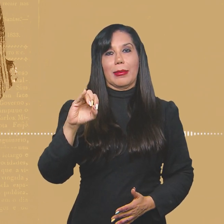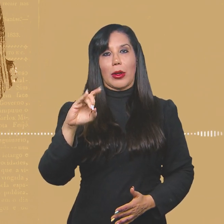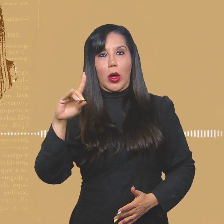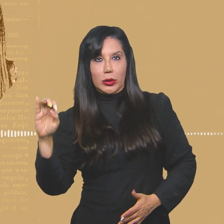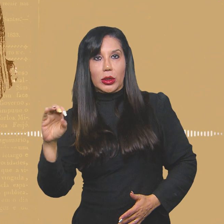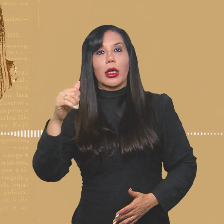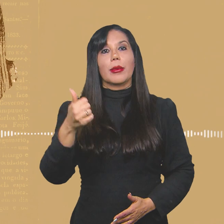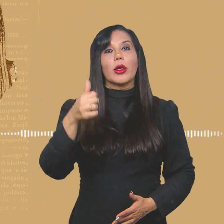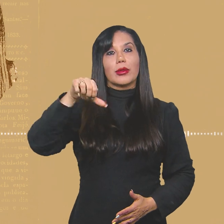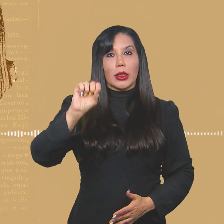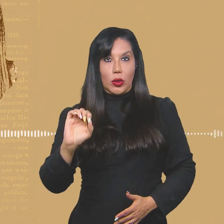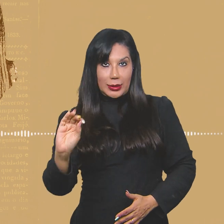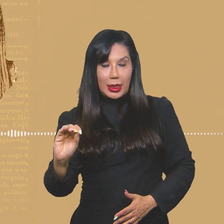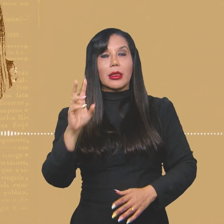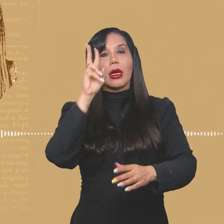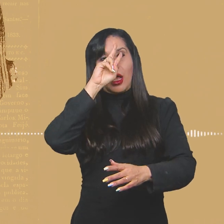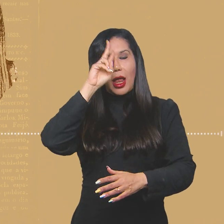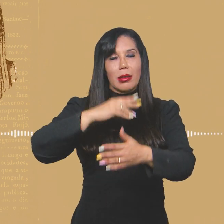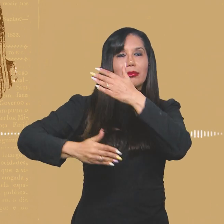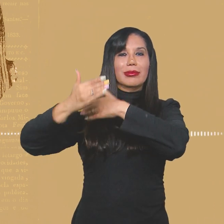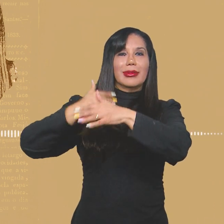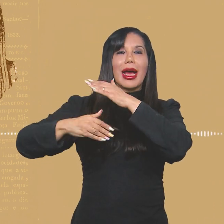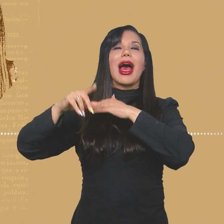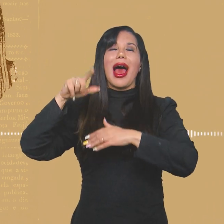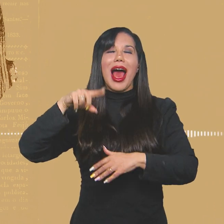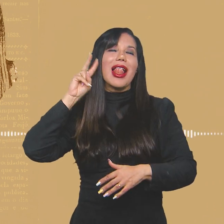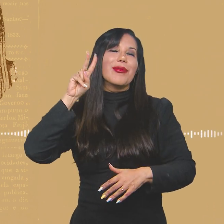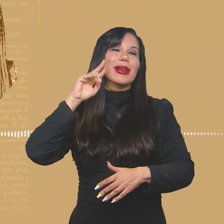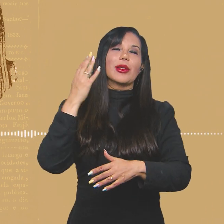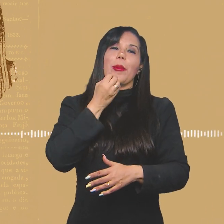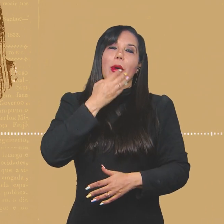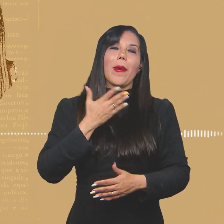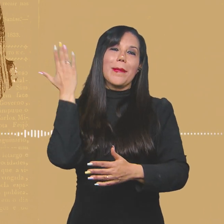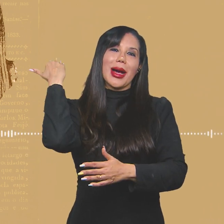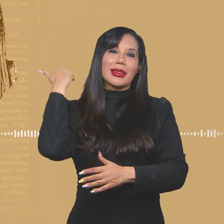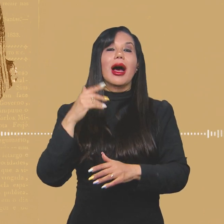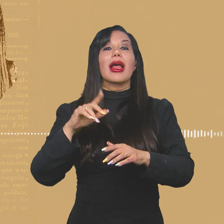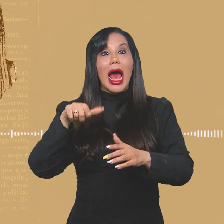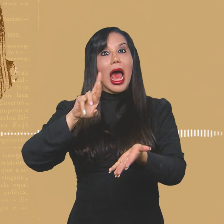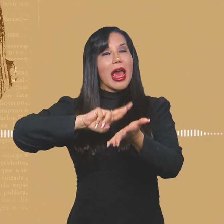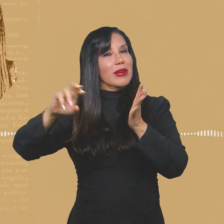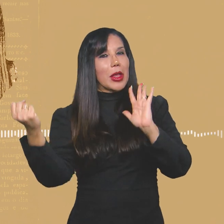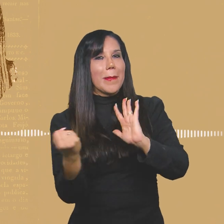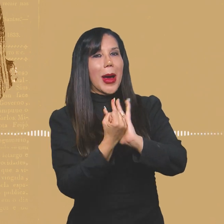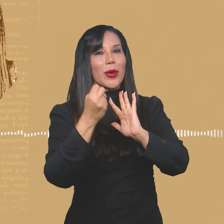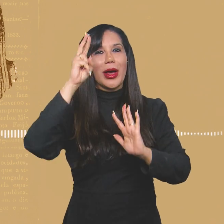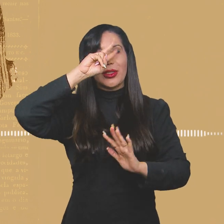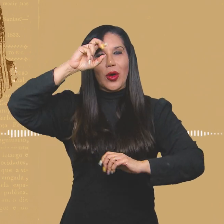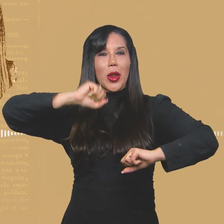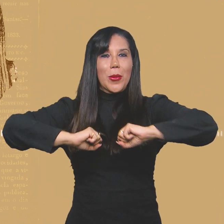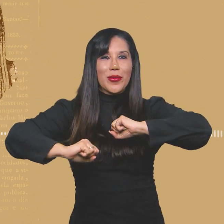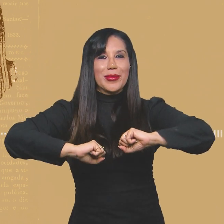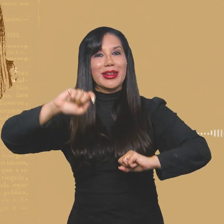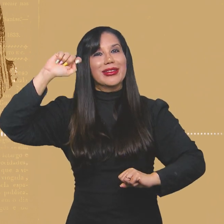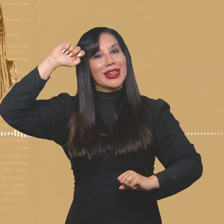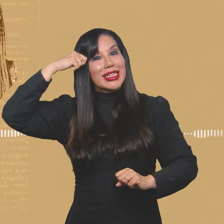olhando em retrospectiva, Gianice tem boas lembranças daquele momento. E afirma que Tição fez história para o movimento negro